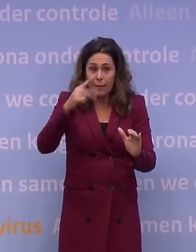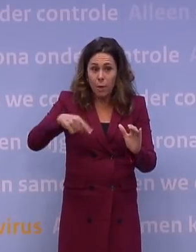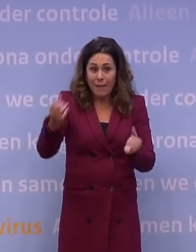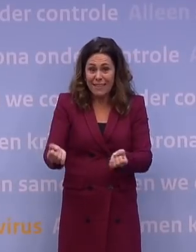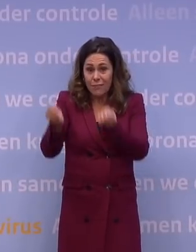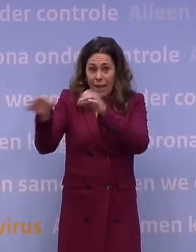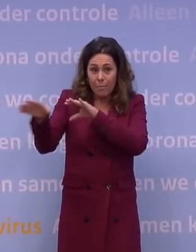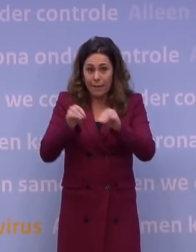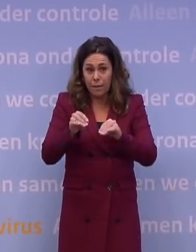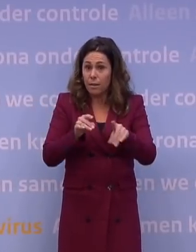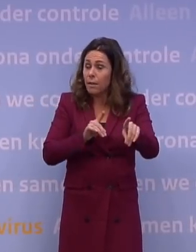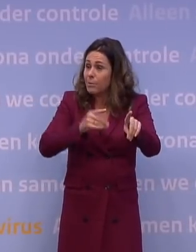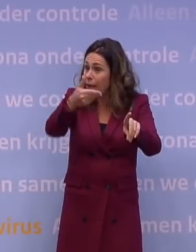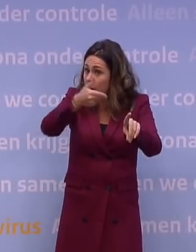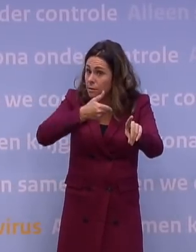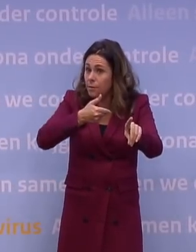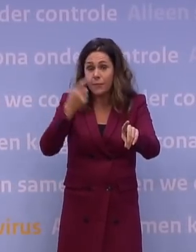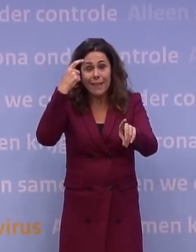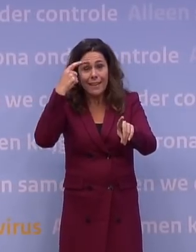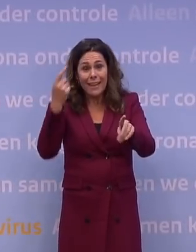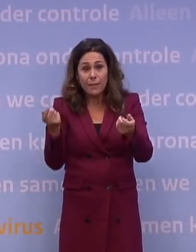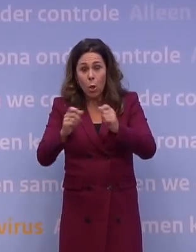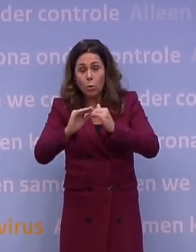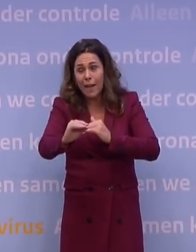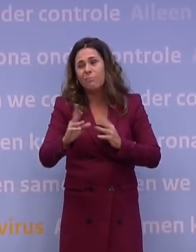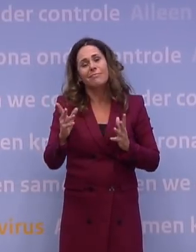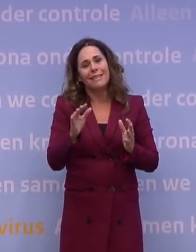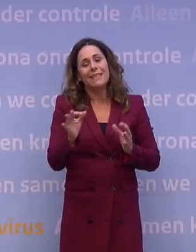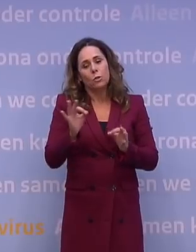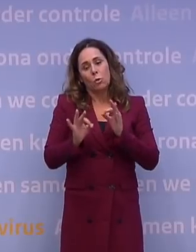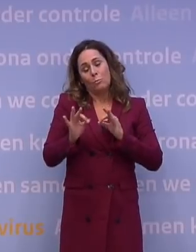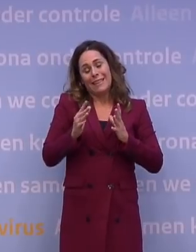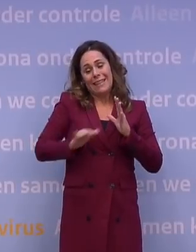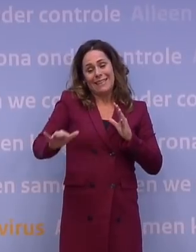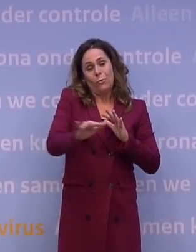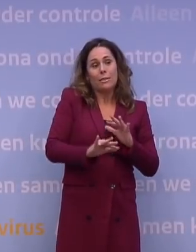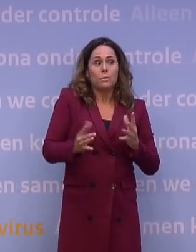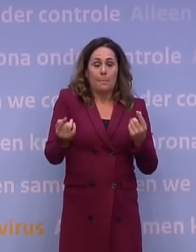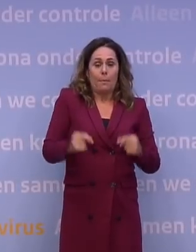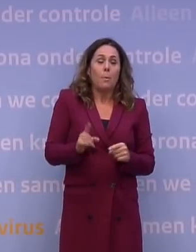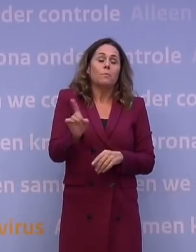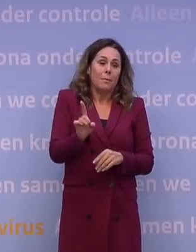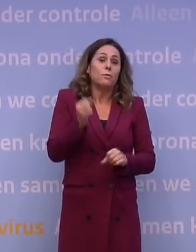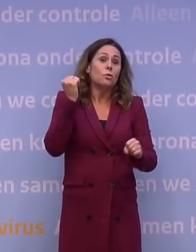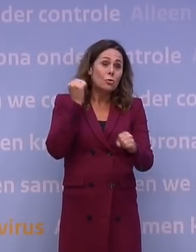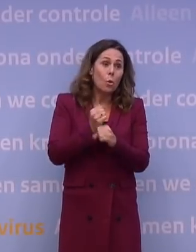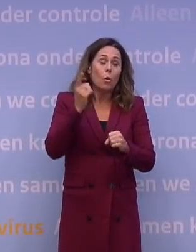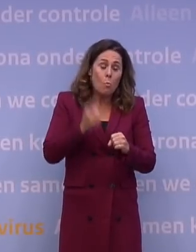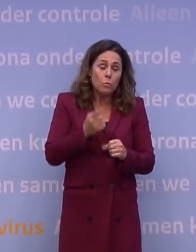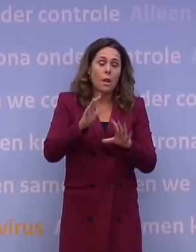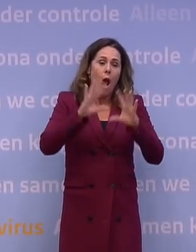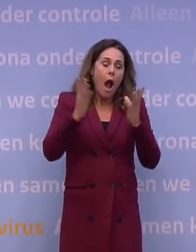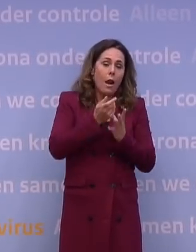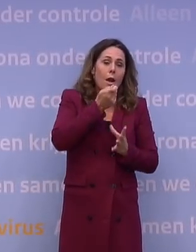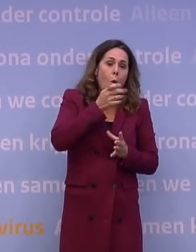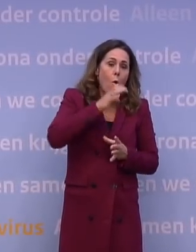Dan komen we weer in die intelligente lockdown terecht. Dan ga je steeds meer terug naar die situatie en dan kun je een moment krijgen dat je moet zeggen, het is onvermijdelijk dat toch de hele horeca dichtgaat